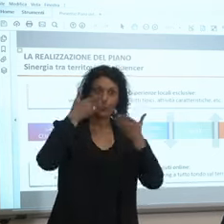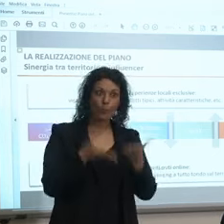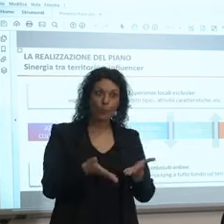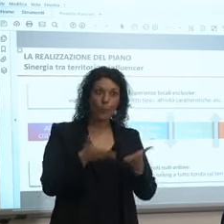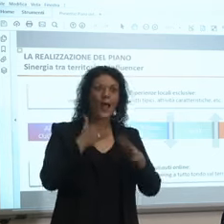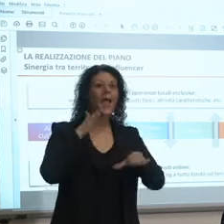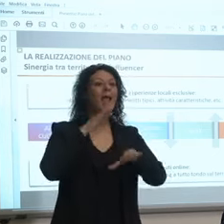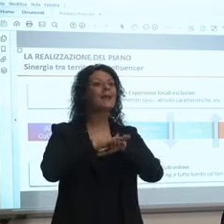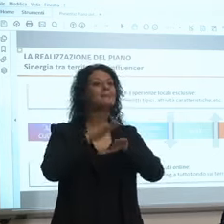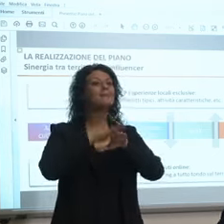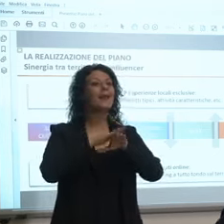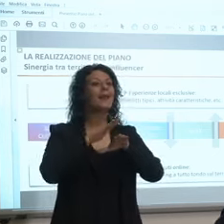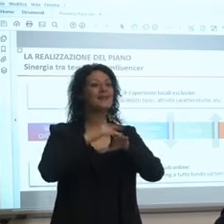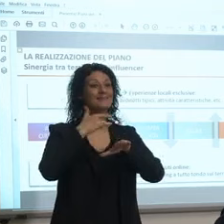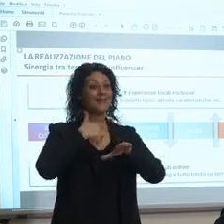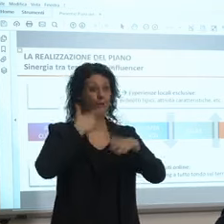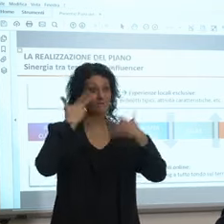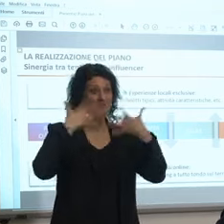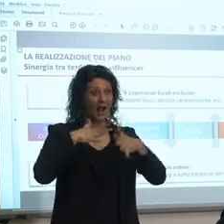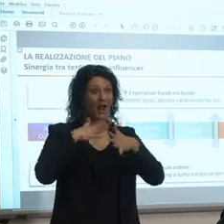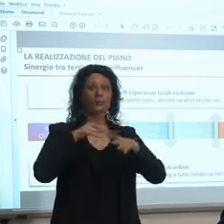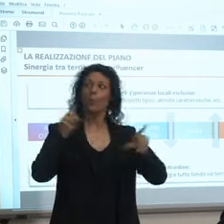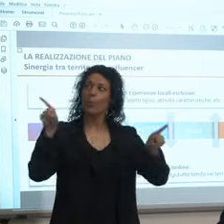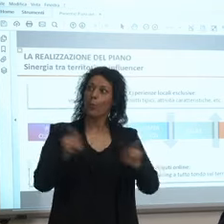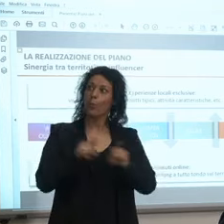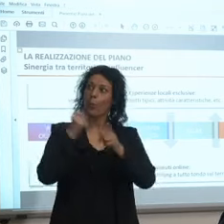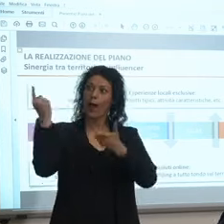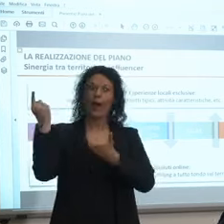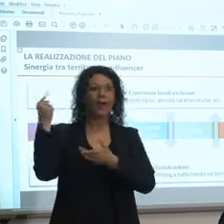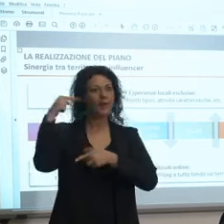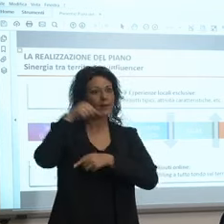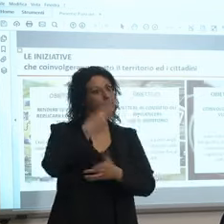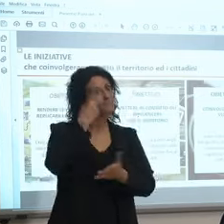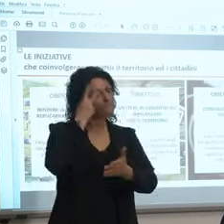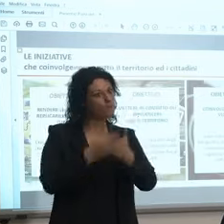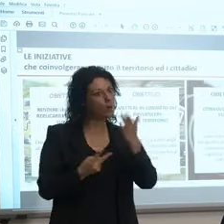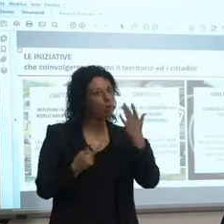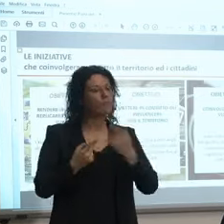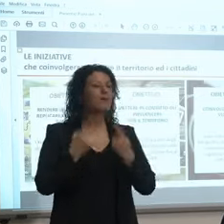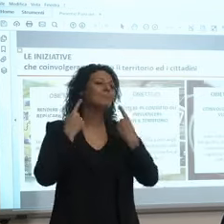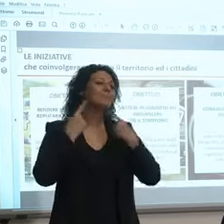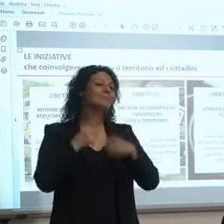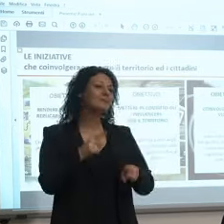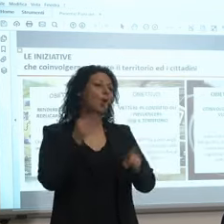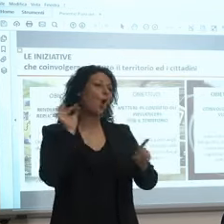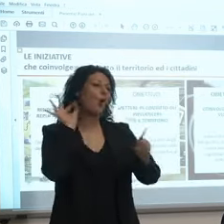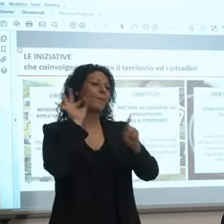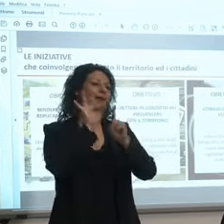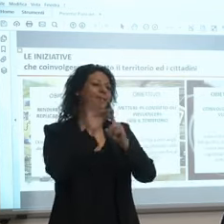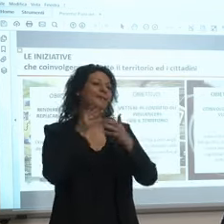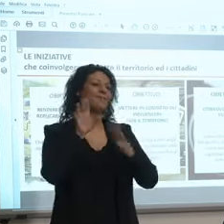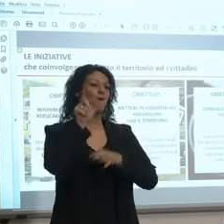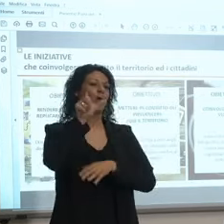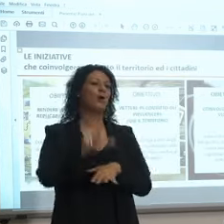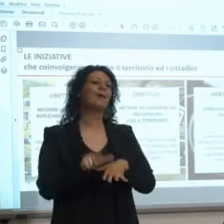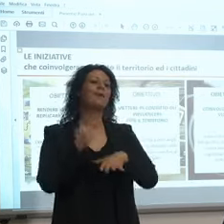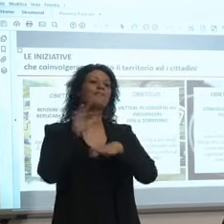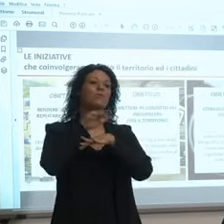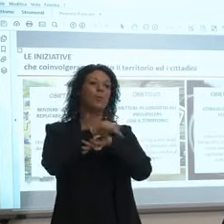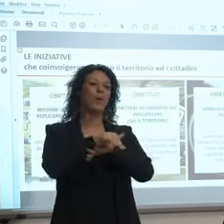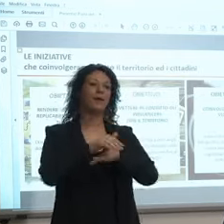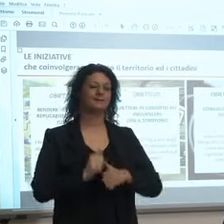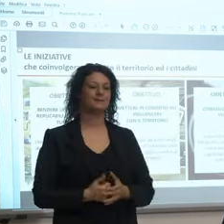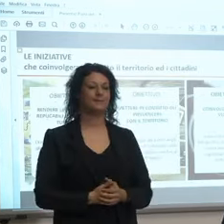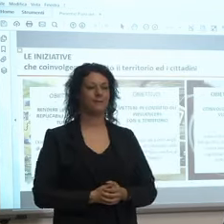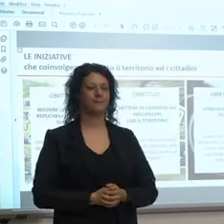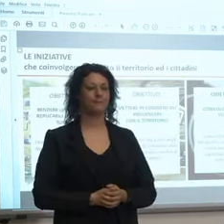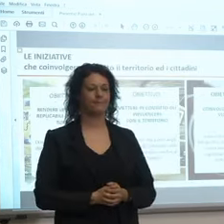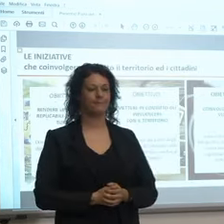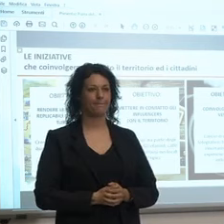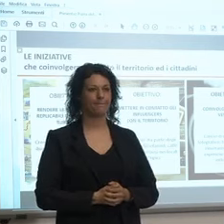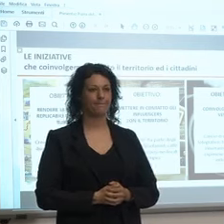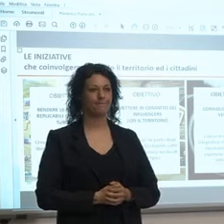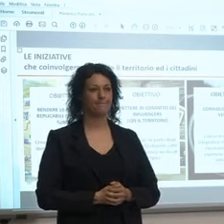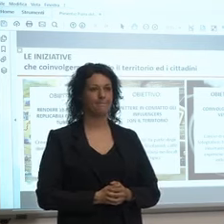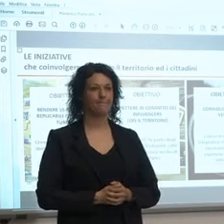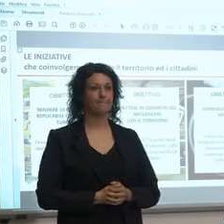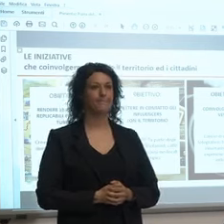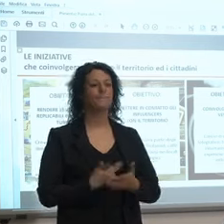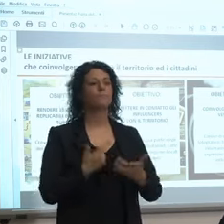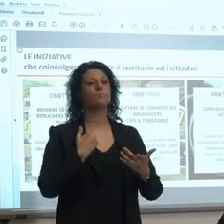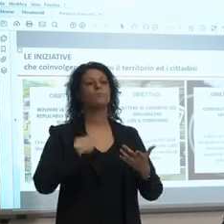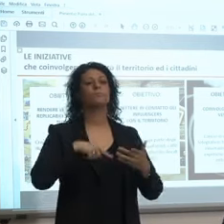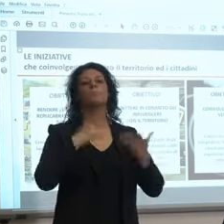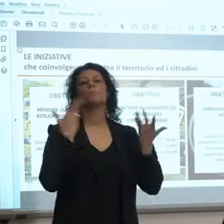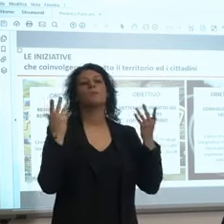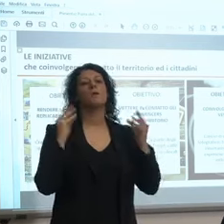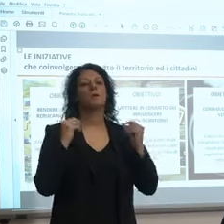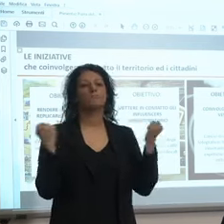territorio e che comunica questo è il gioco degli influencer le iniziative come lo facciamo